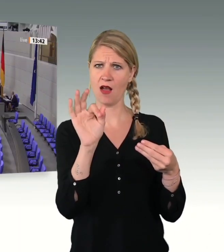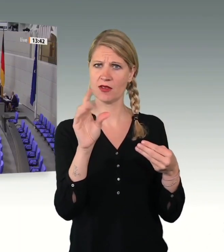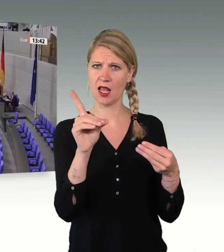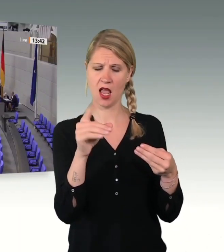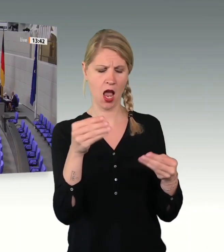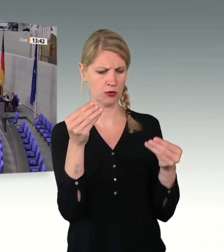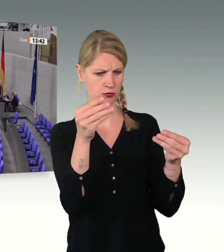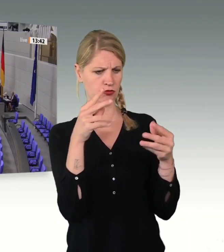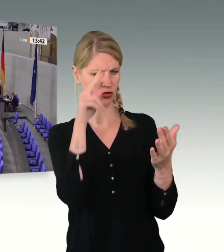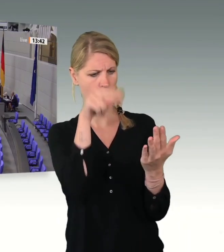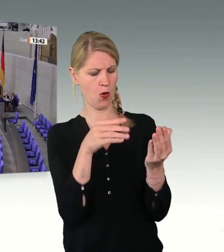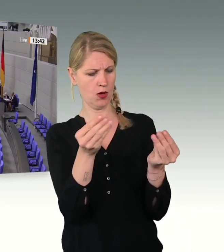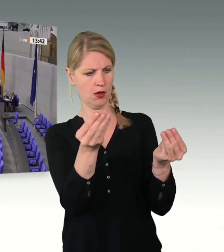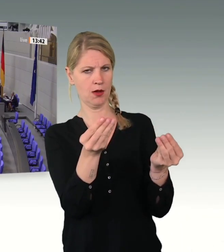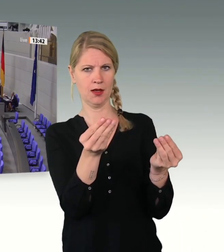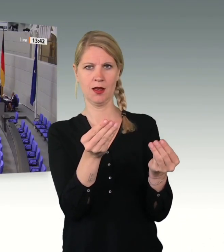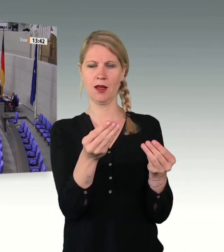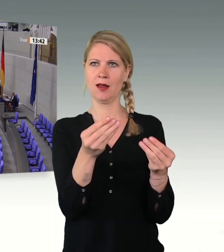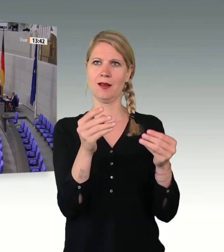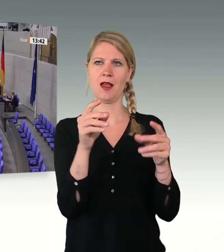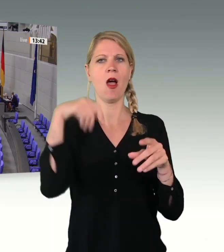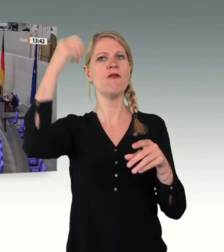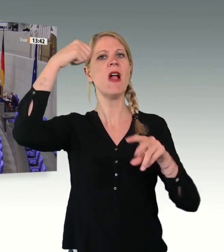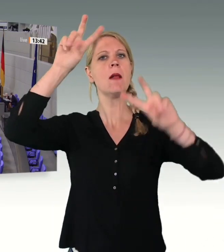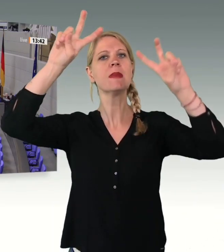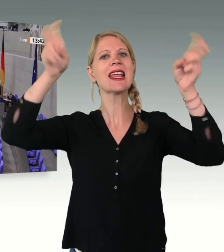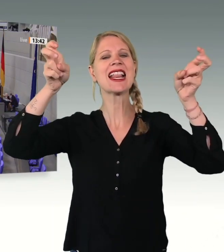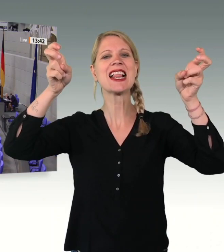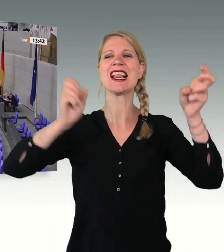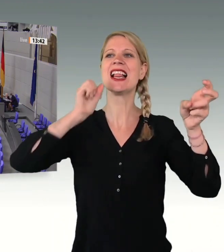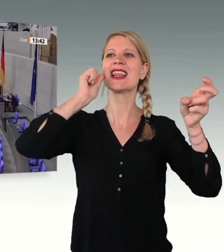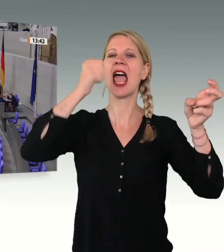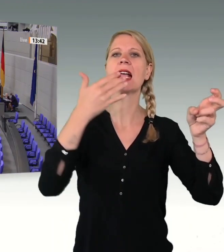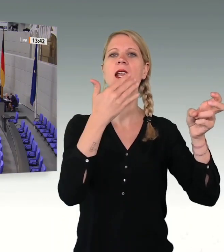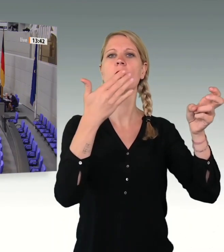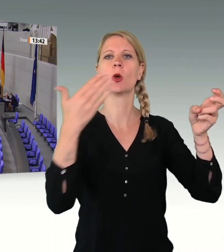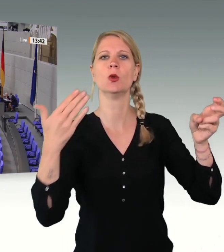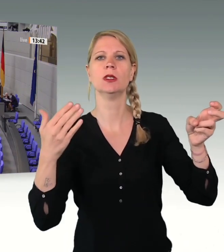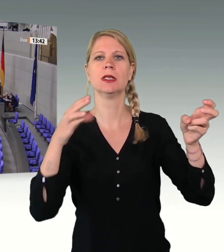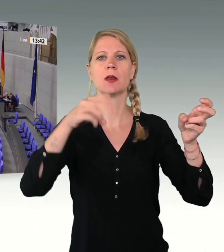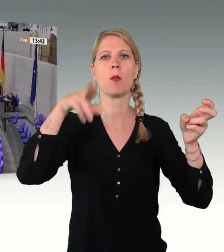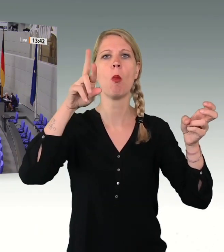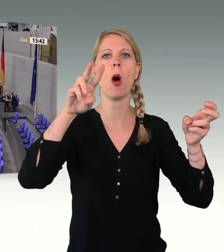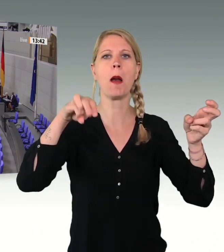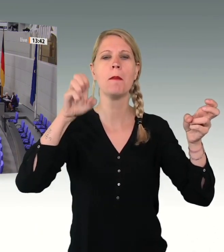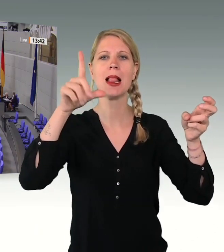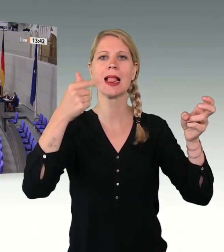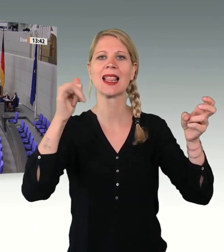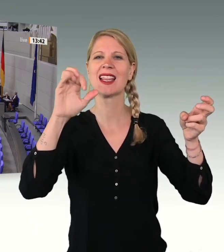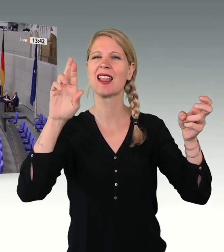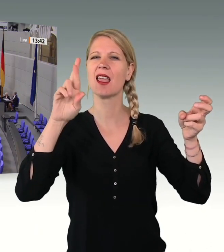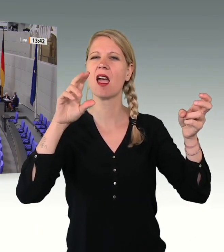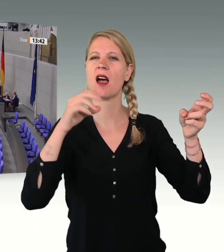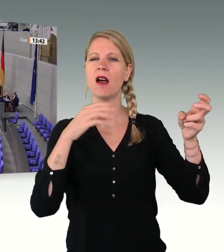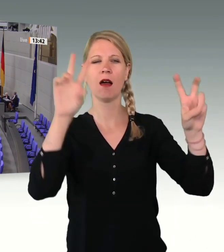ich an den Filmtitel Täglich grüßt das Murmeltier. Der Antrag ist, ich weiß nicht wievielte Remake ihres